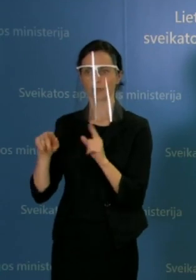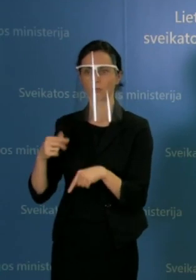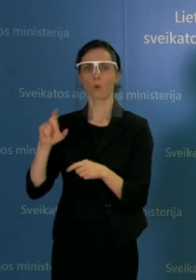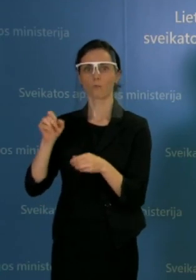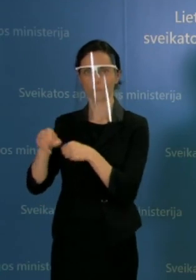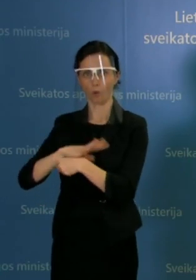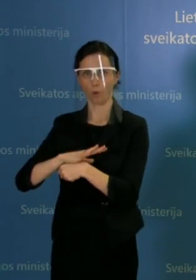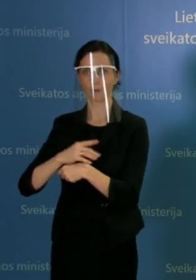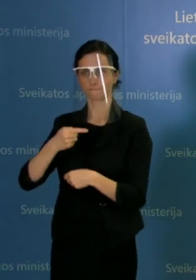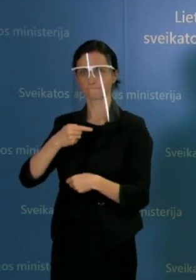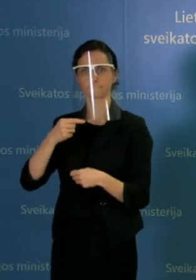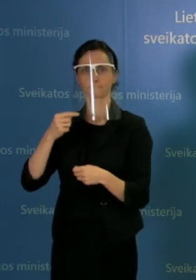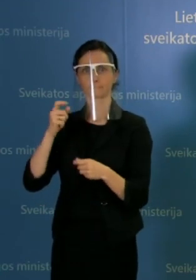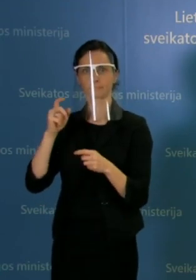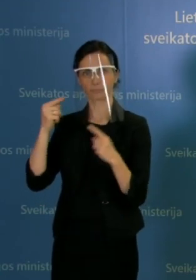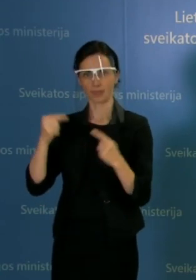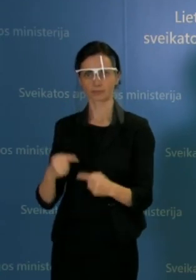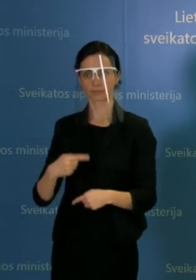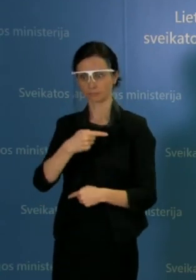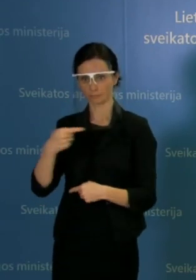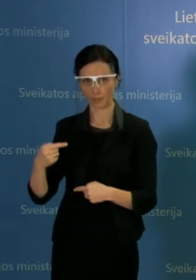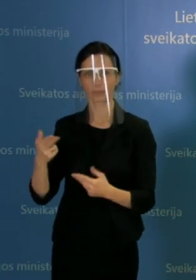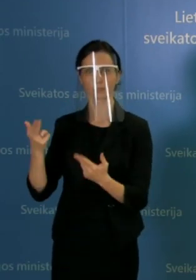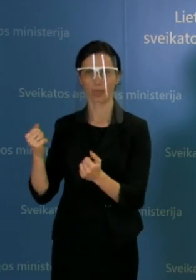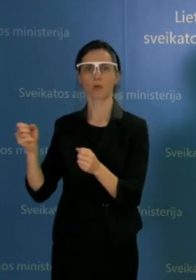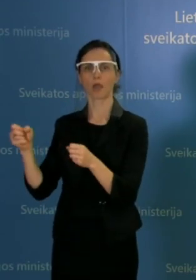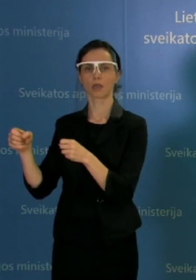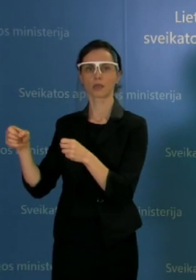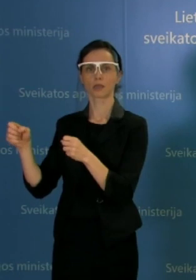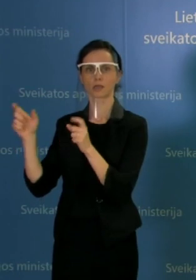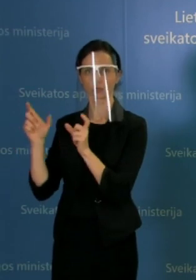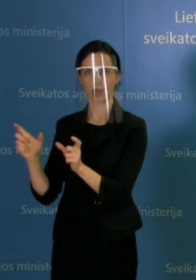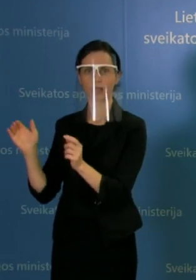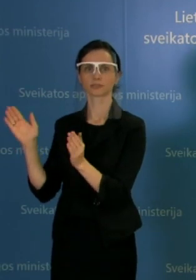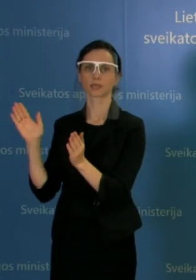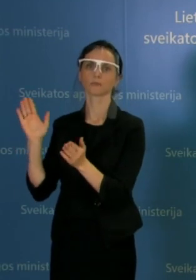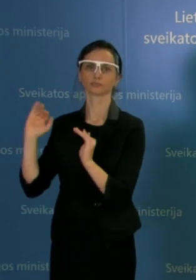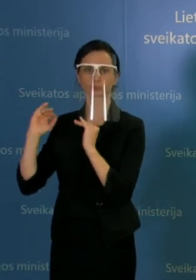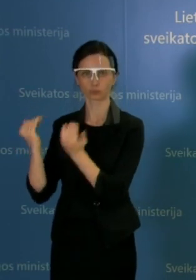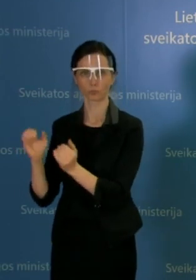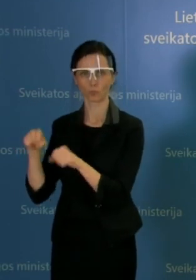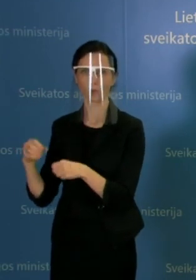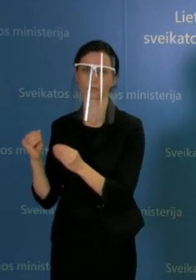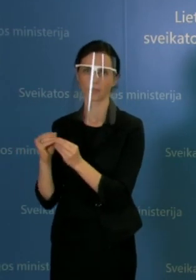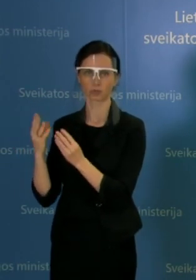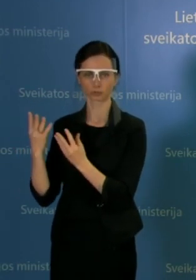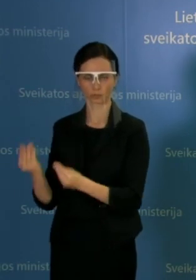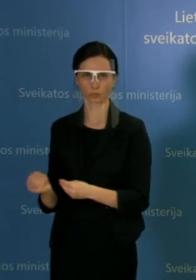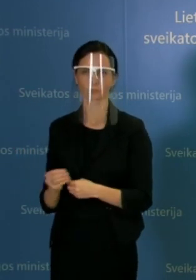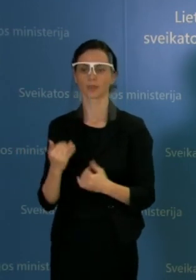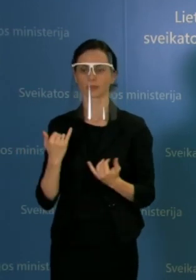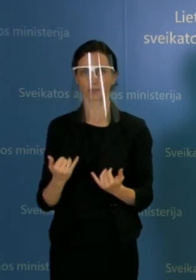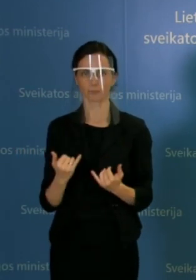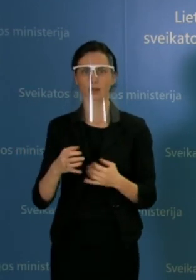kovidinį testą. Taip pat šiuo metu kaip tik vyksta diskusija su Socialinės